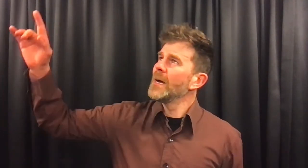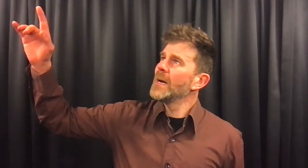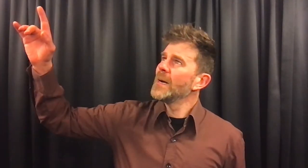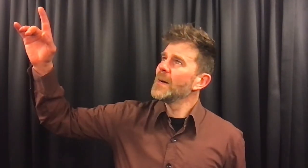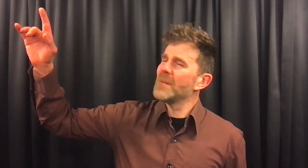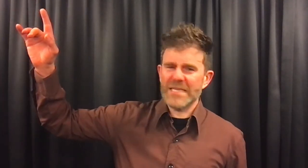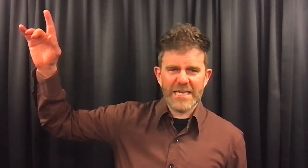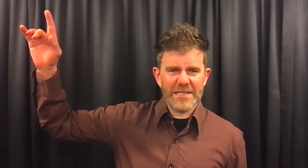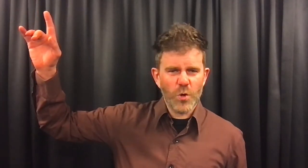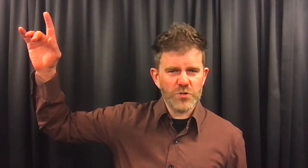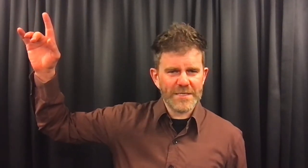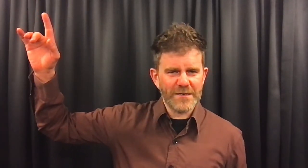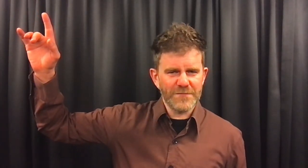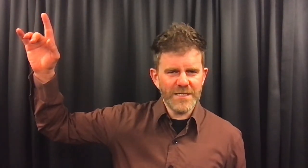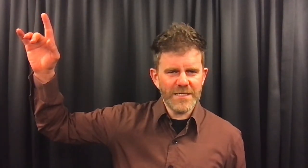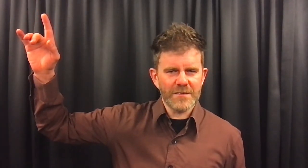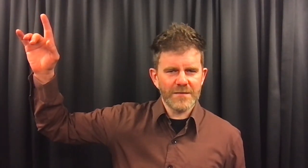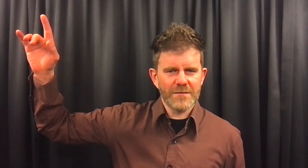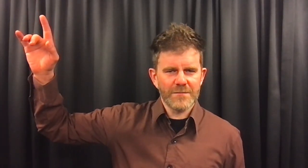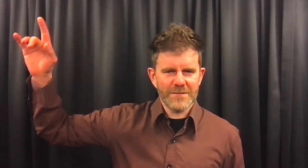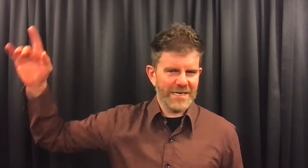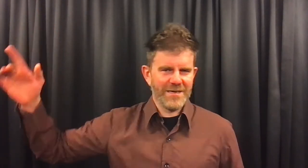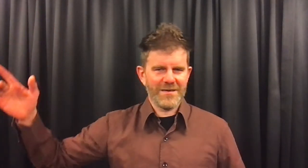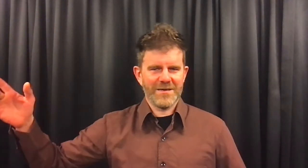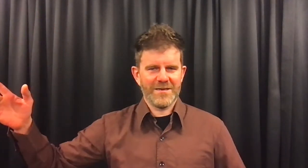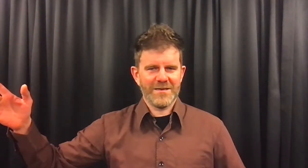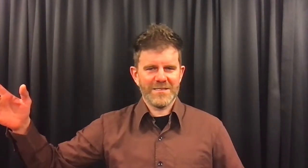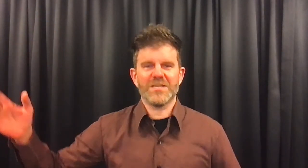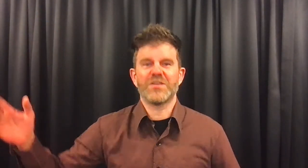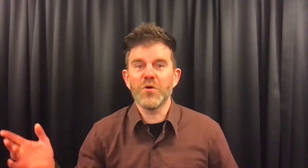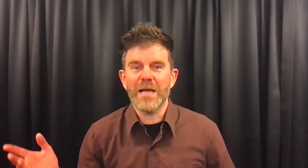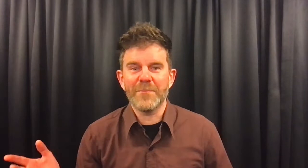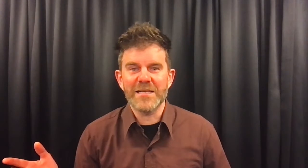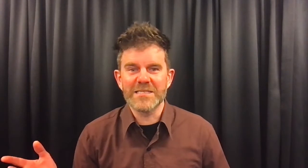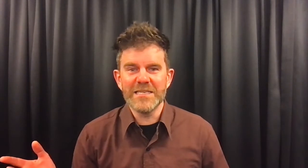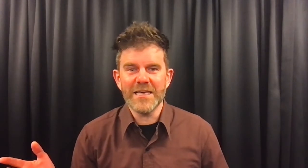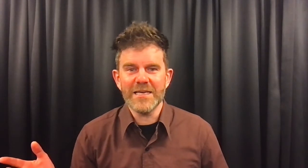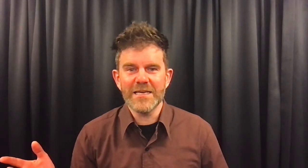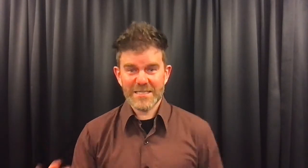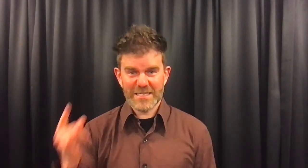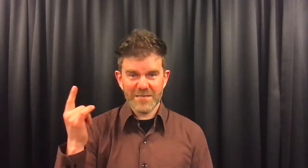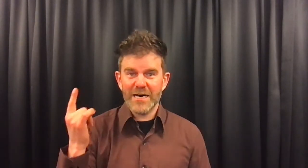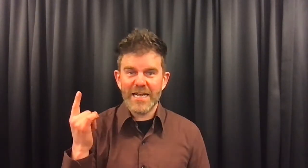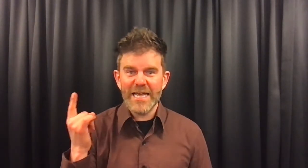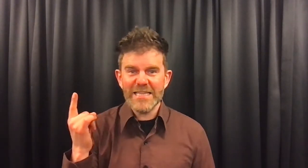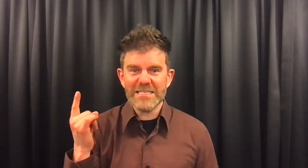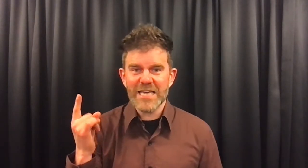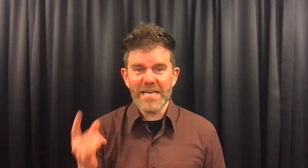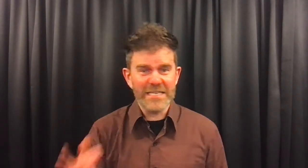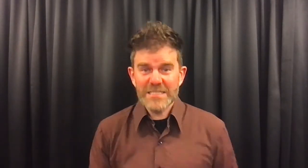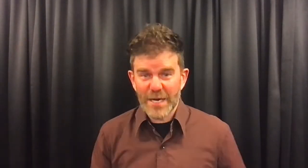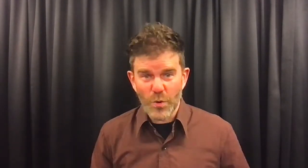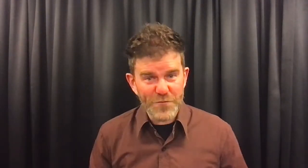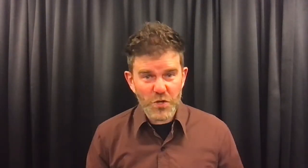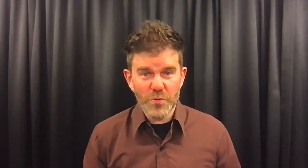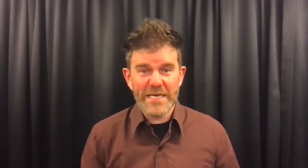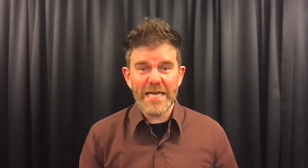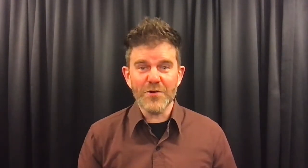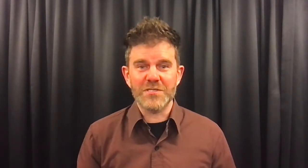Maar degene die het hoogste kan vliegen, ja, dat kunnen we allemaal zien, Dat kan er maar eentje zijn, daarover kunnen we geen ruzie